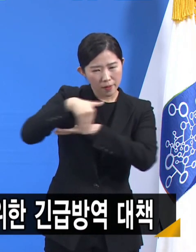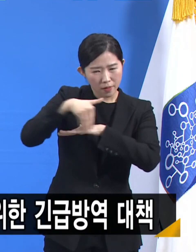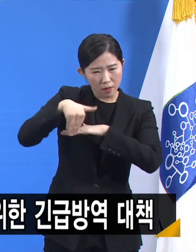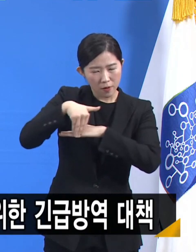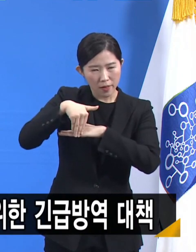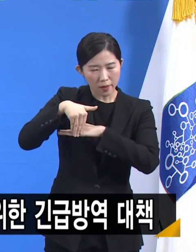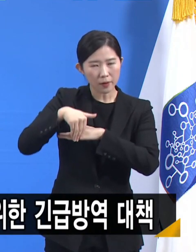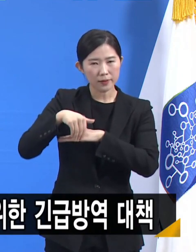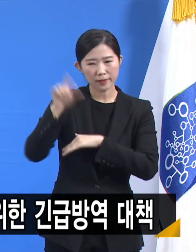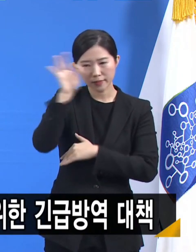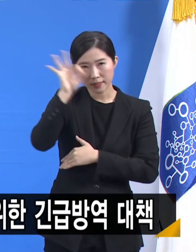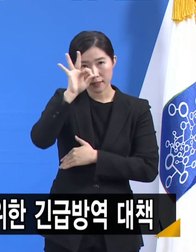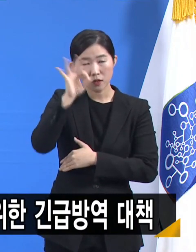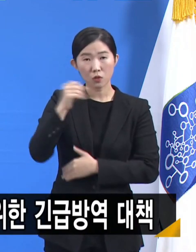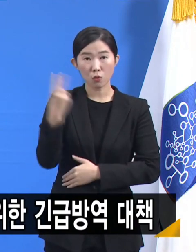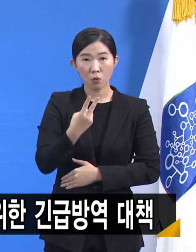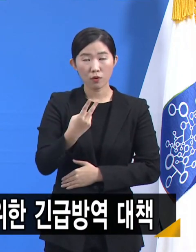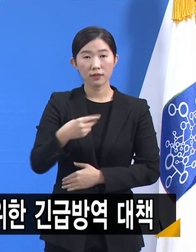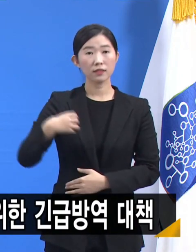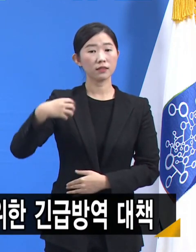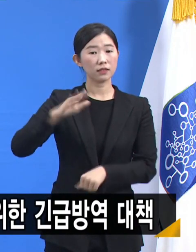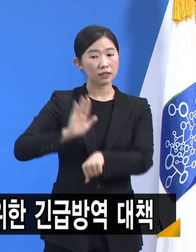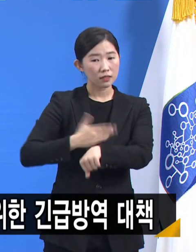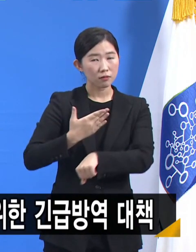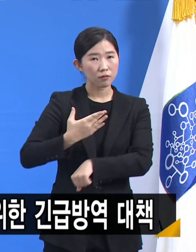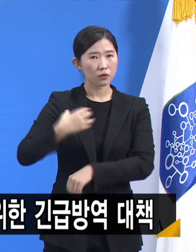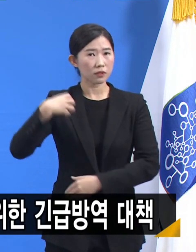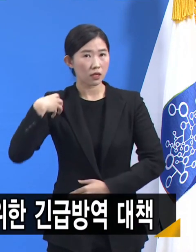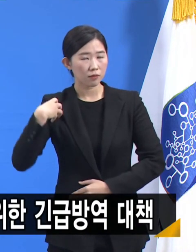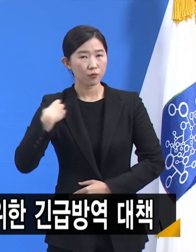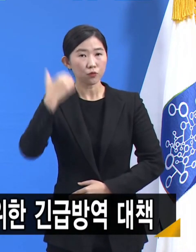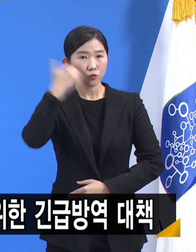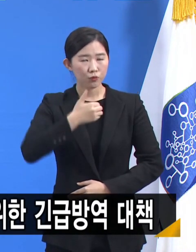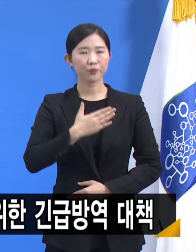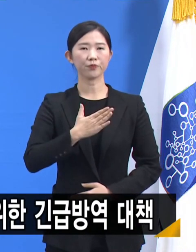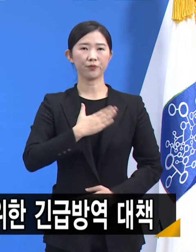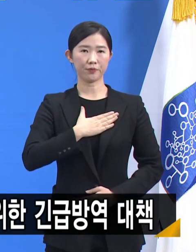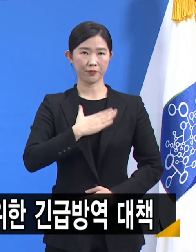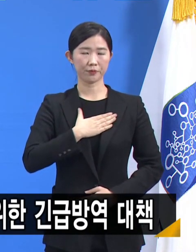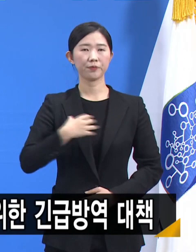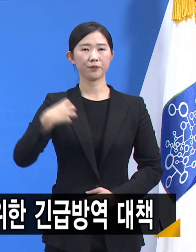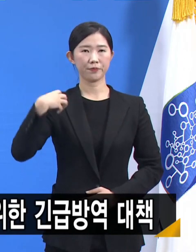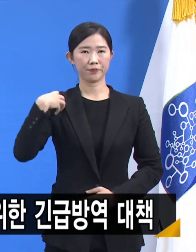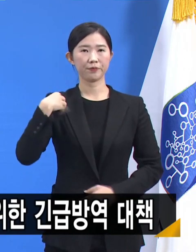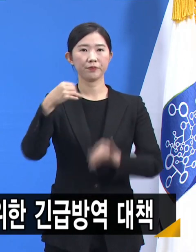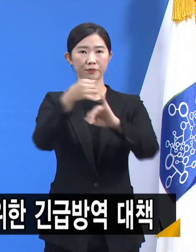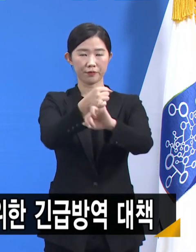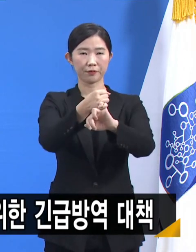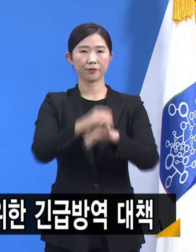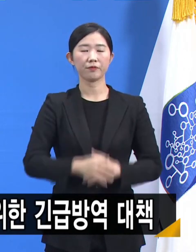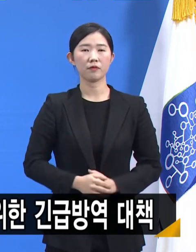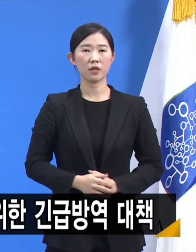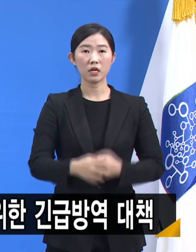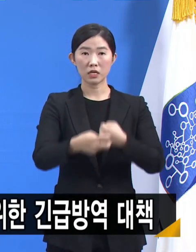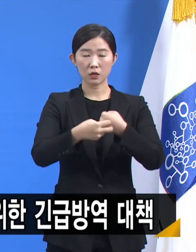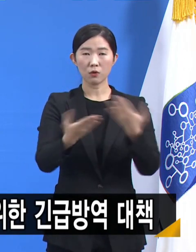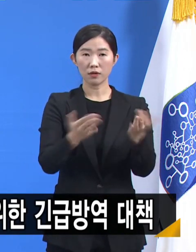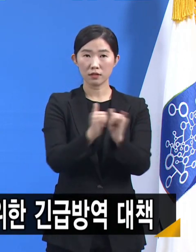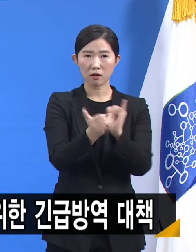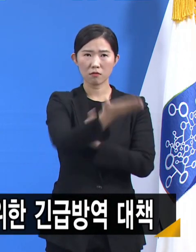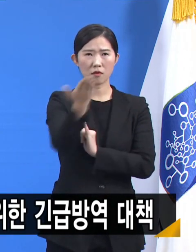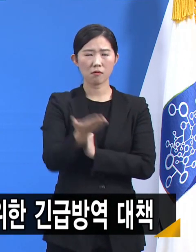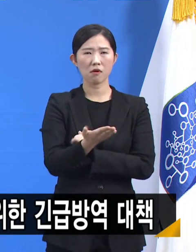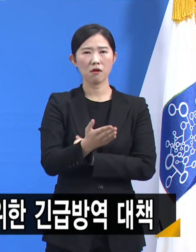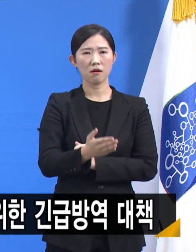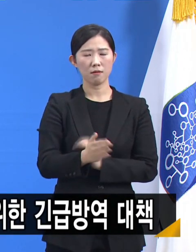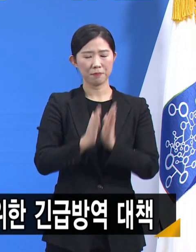오롯이 보지사인 제가 지겠습니다. 다시 한번 의료인 여러분께 강국하게 호소드립니다.